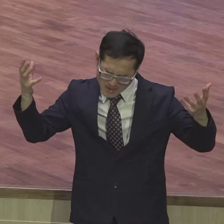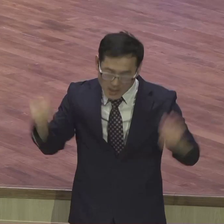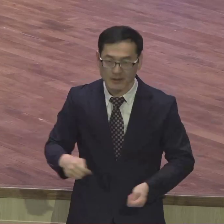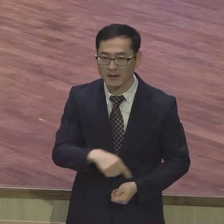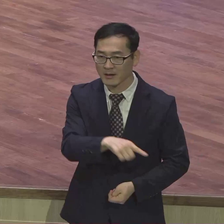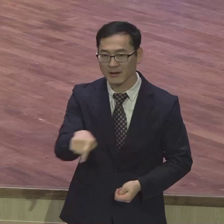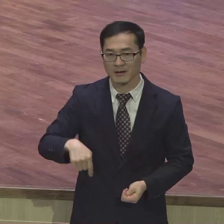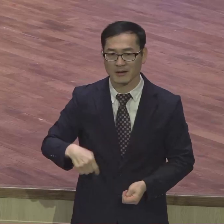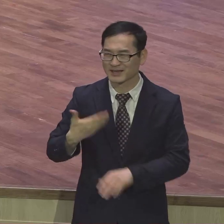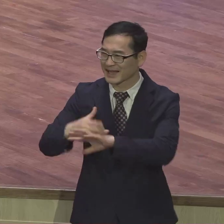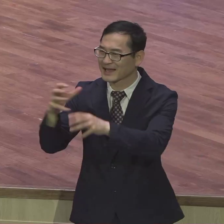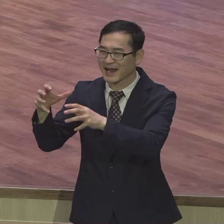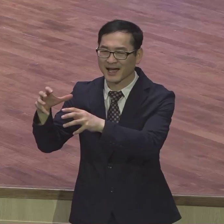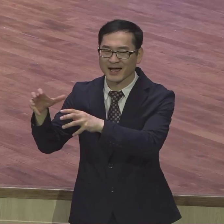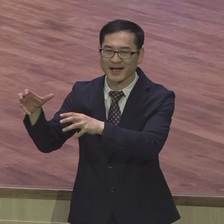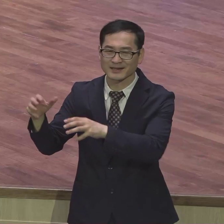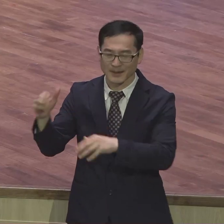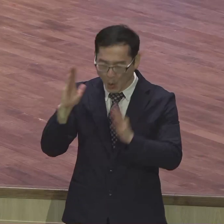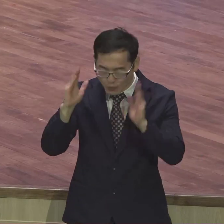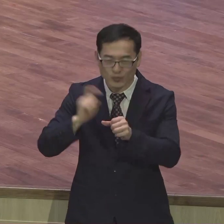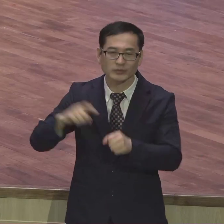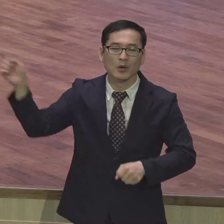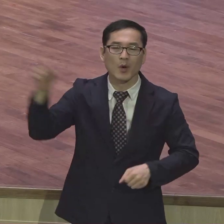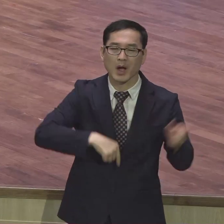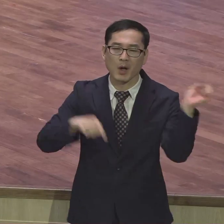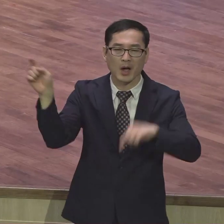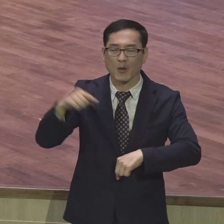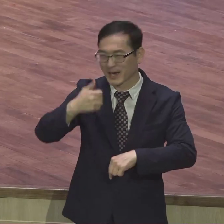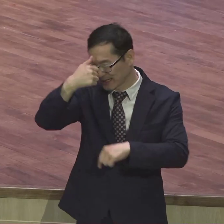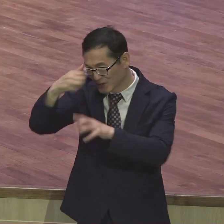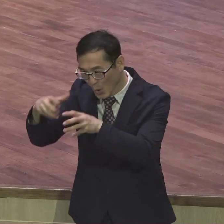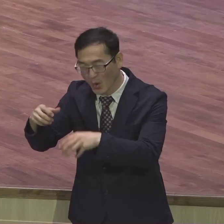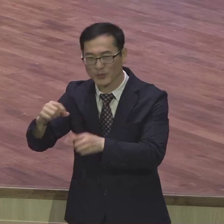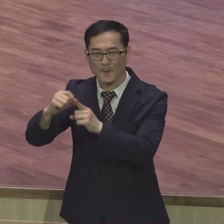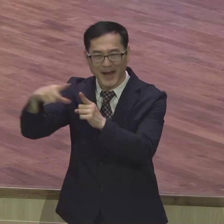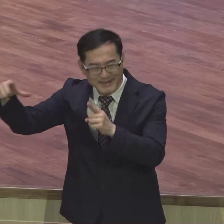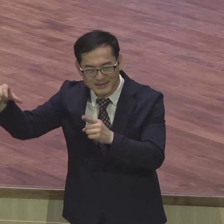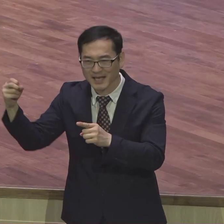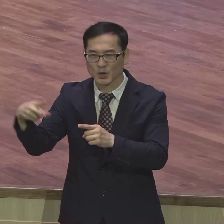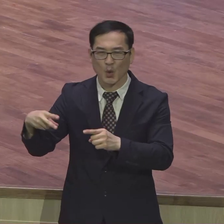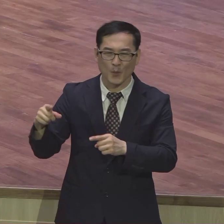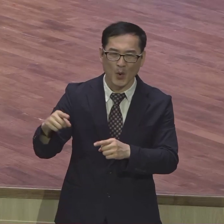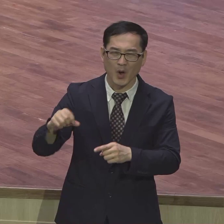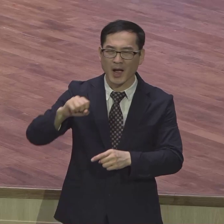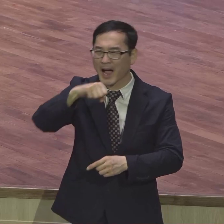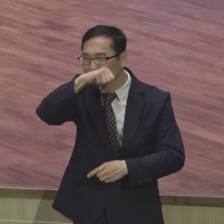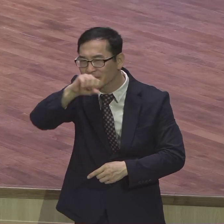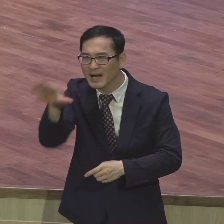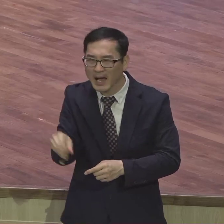해외에서 공부하러 왔다 전세계에서 지금 인도에서 파키스탄에서 중동에서